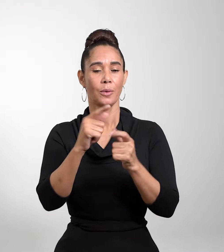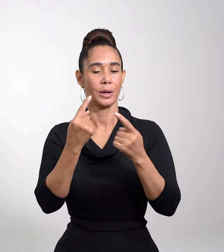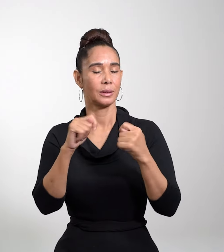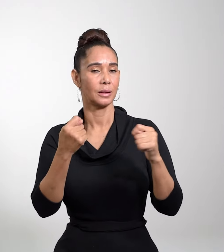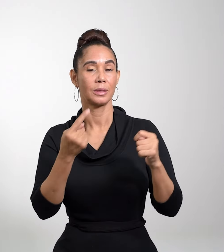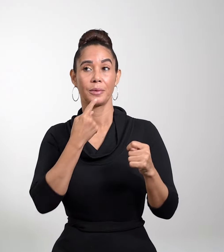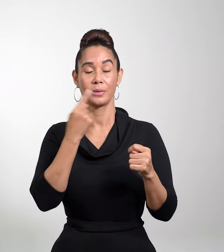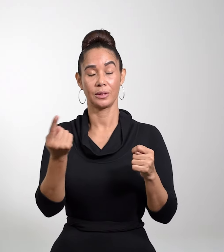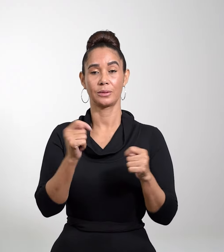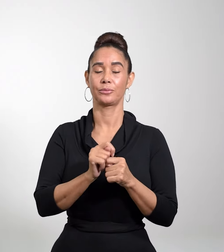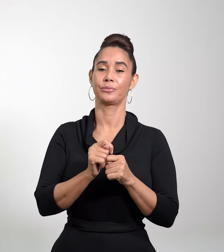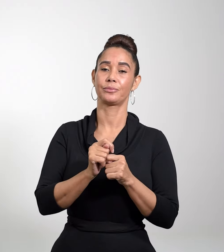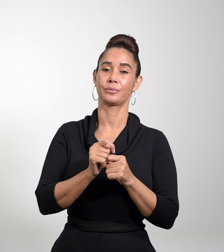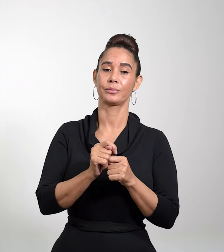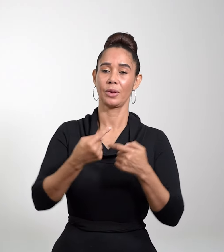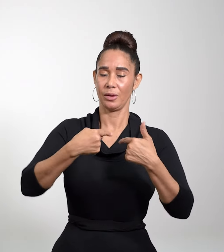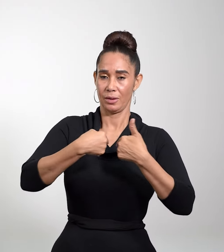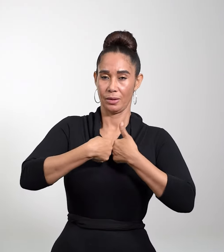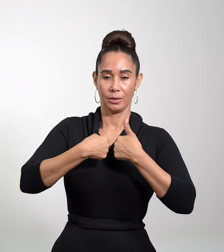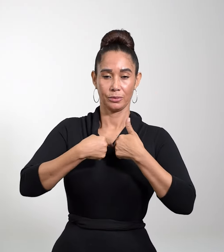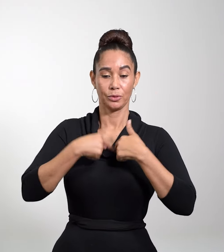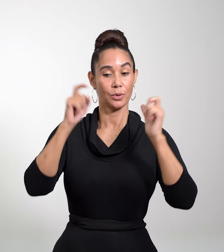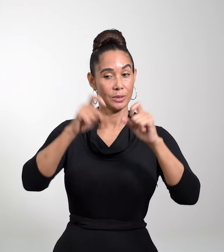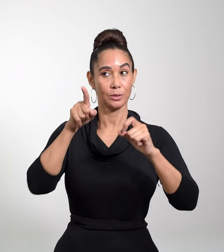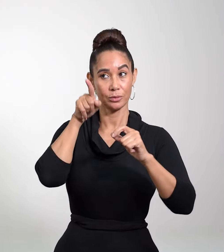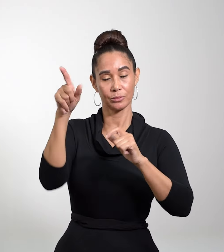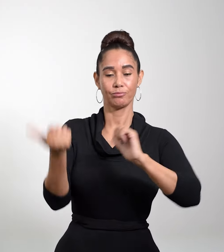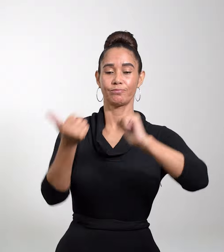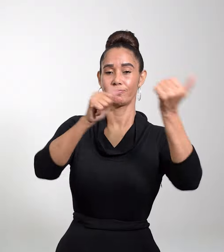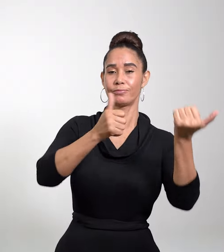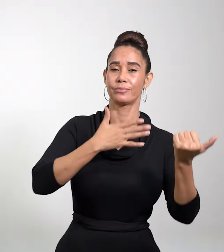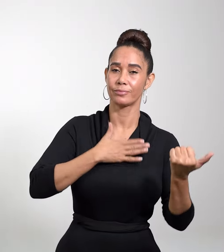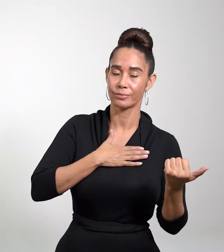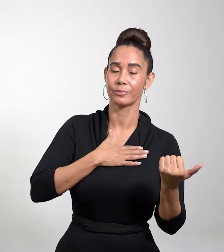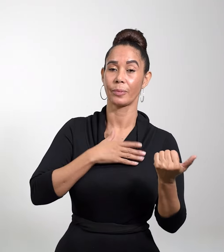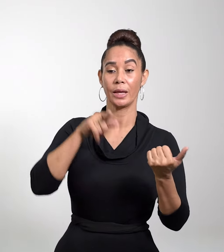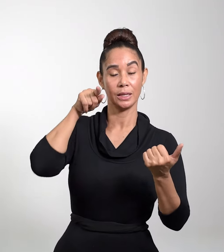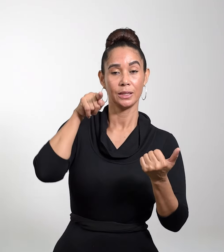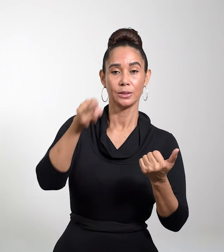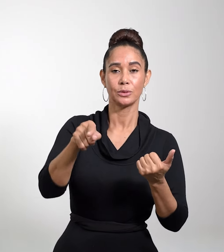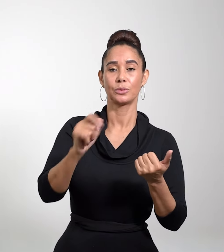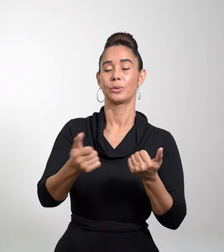diciéndole, ¿Soy yo el que necesito que tú me bautices y tú acudes a mí?